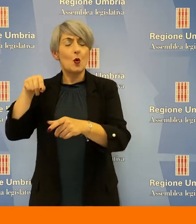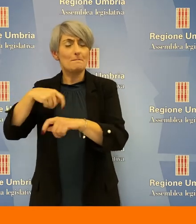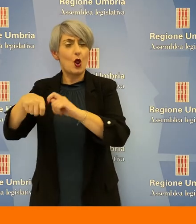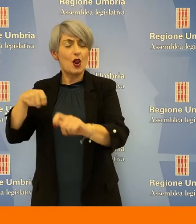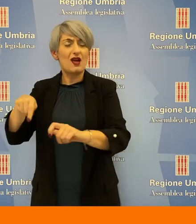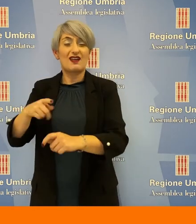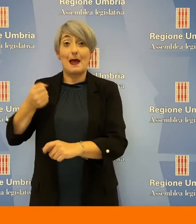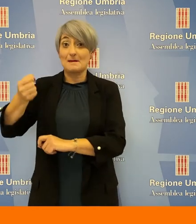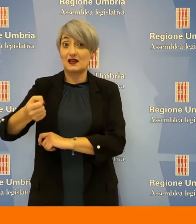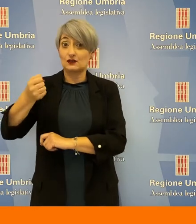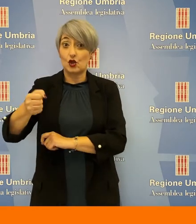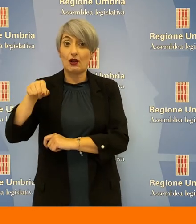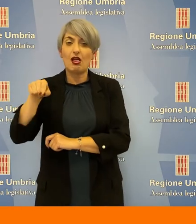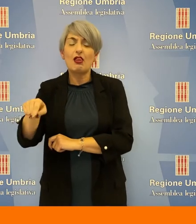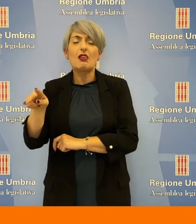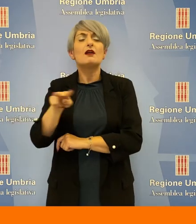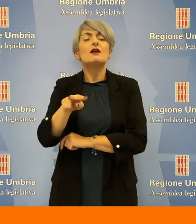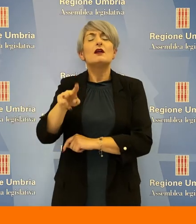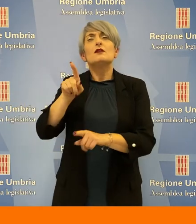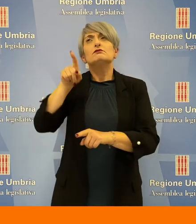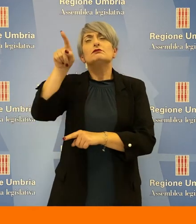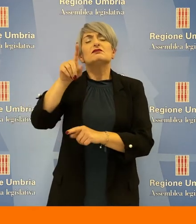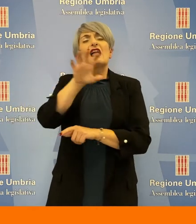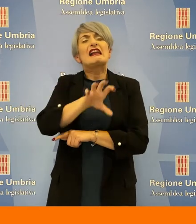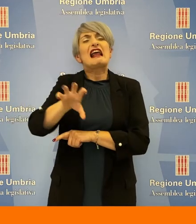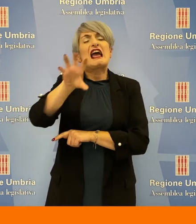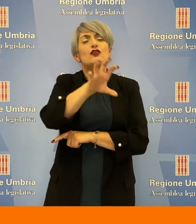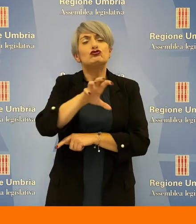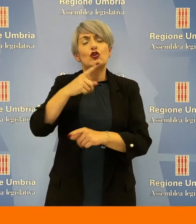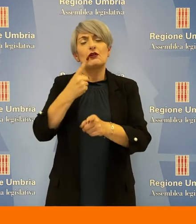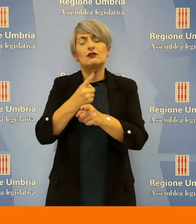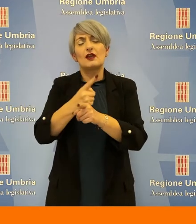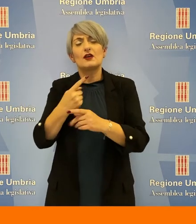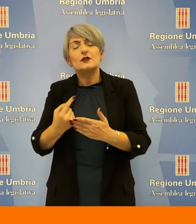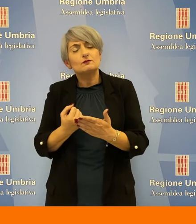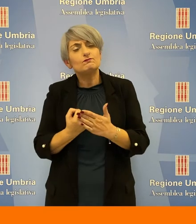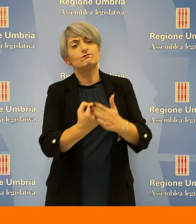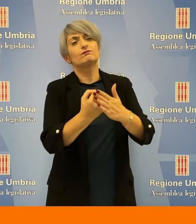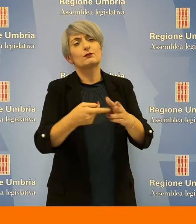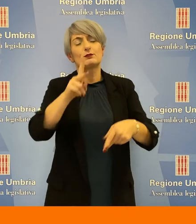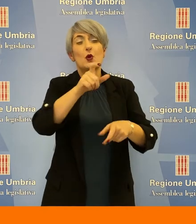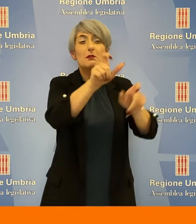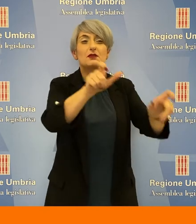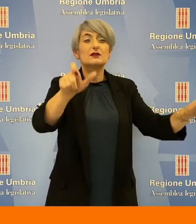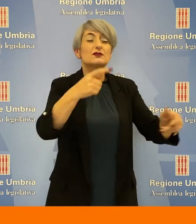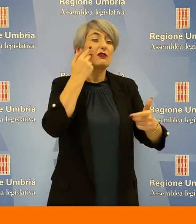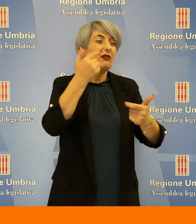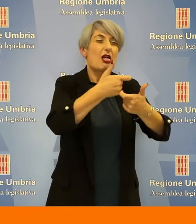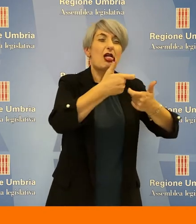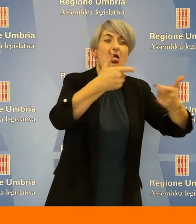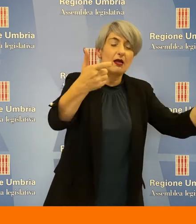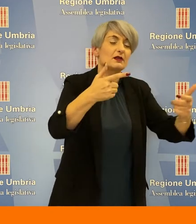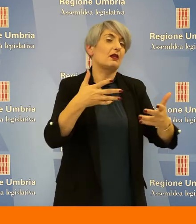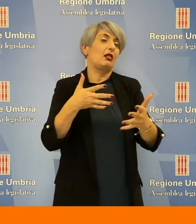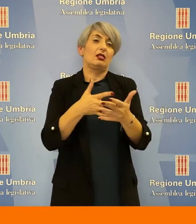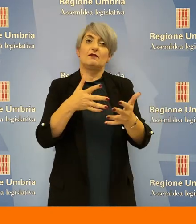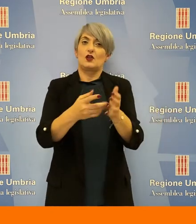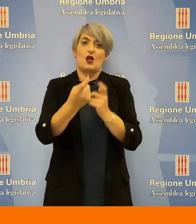Stefano Pastorelli, affinché la regione tenda ancora più la mano ai soggetti sovraindebitati che sono in difficoltà economica.